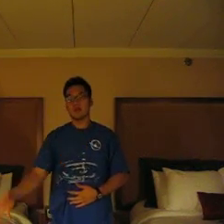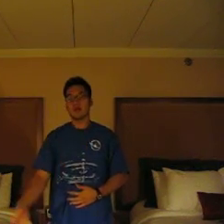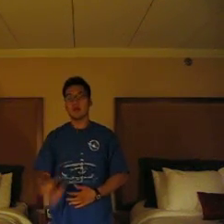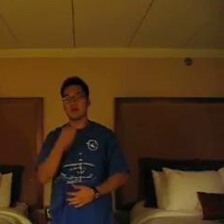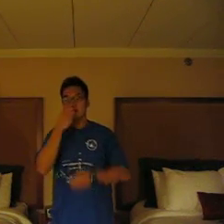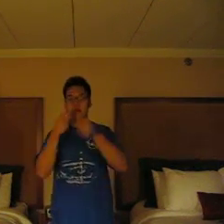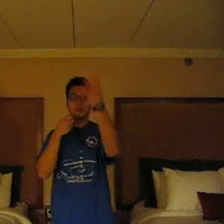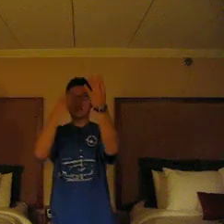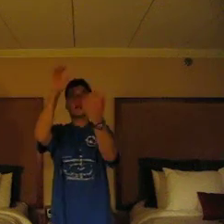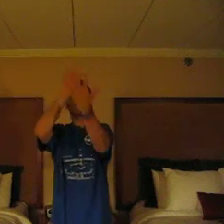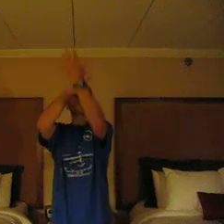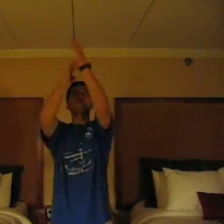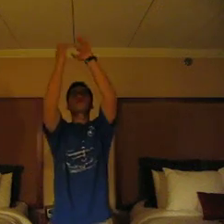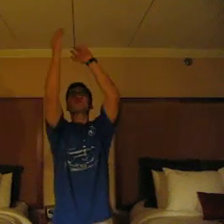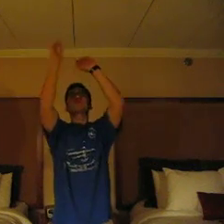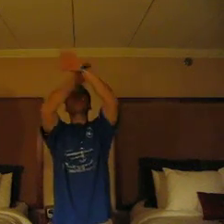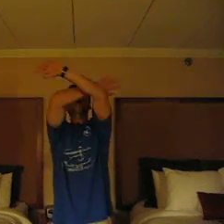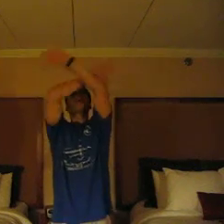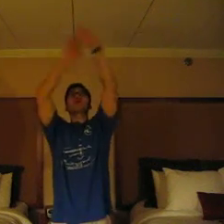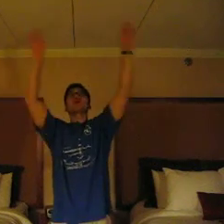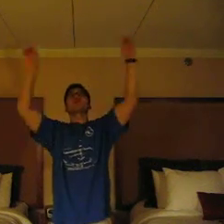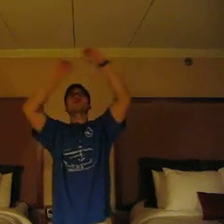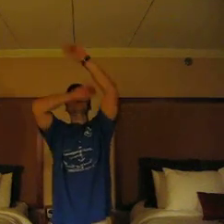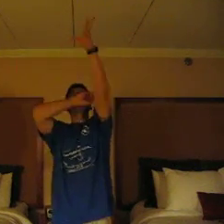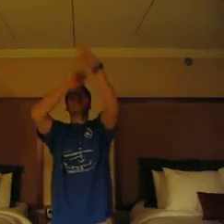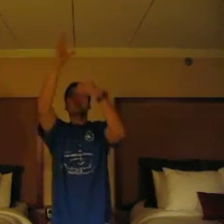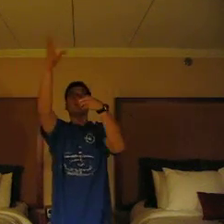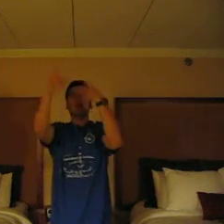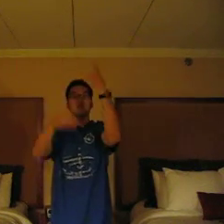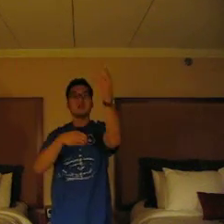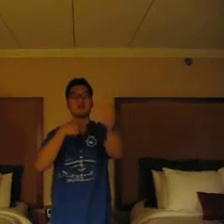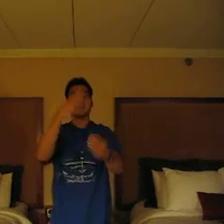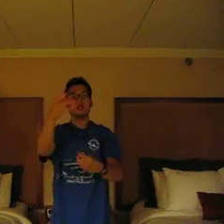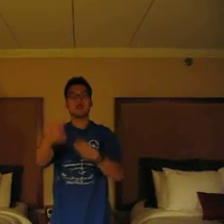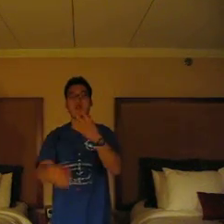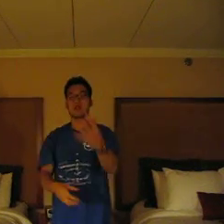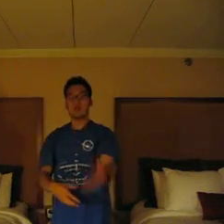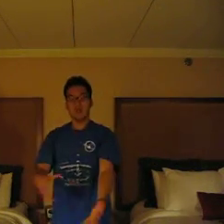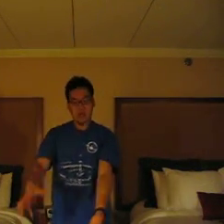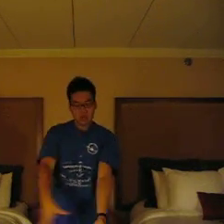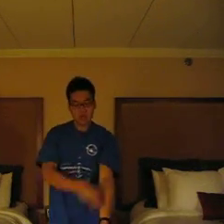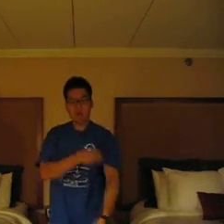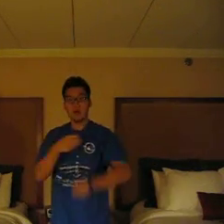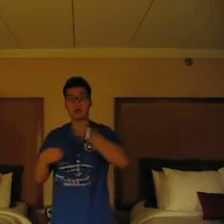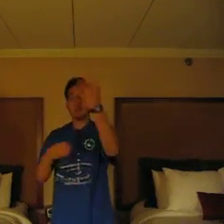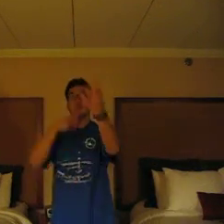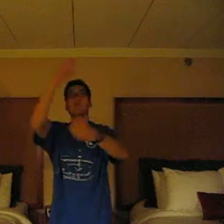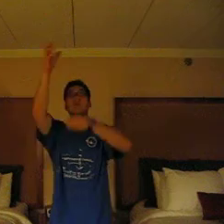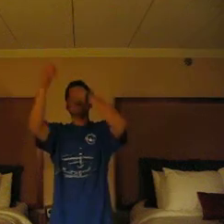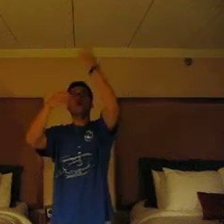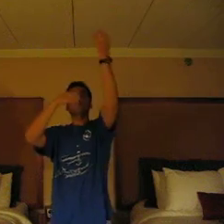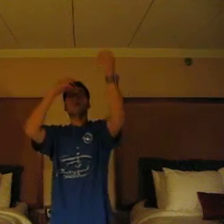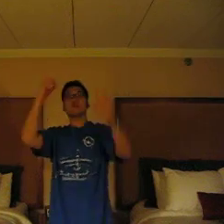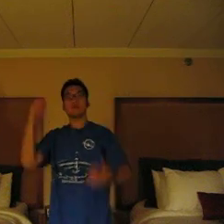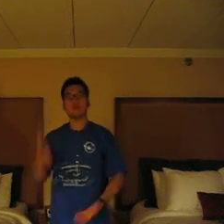거룩한 그곳 하늘로서 인사 다오르게 하소서